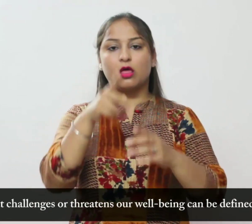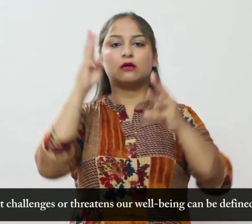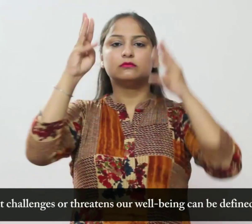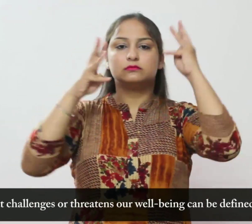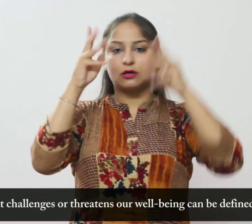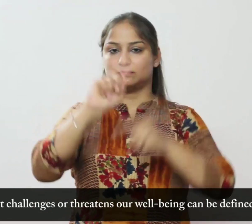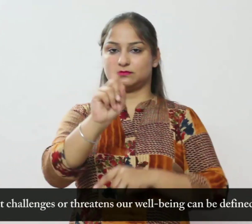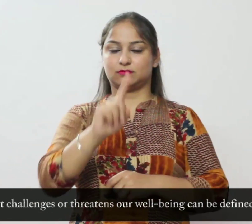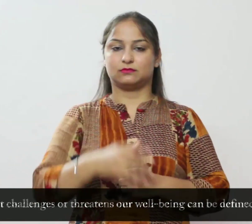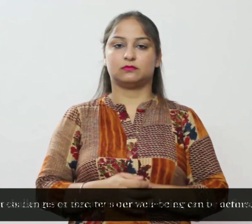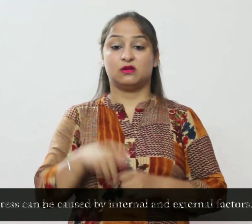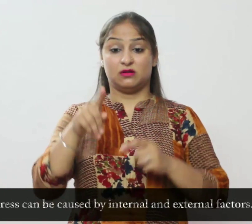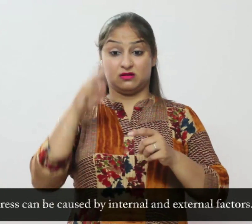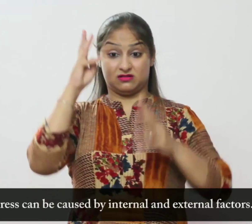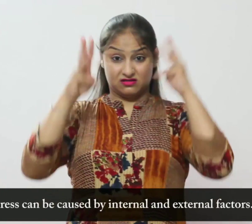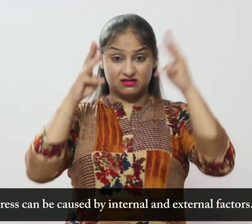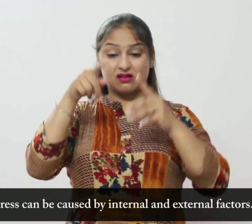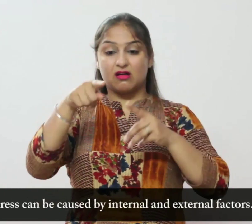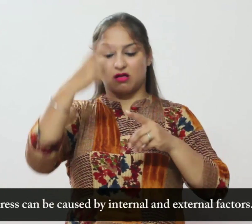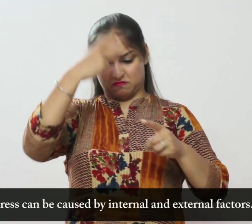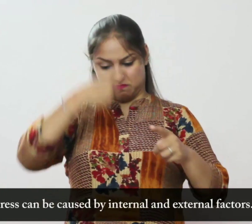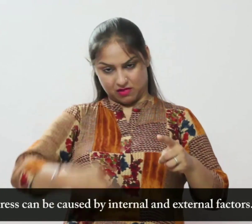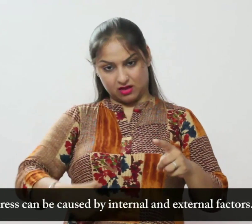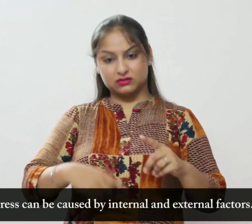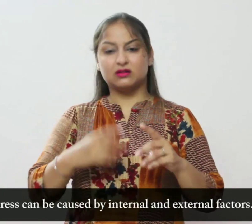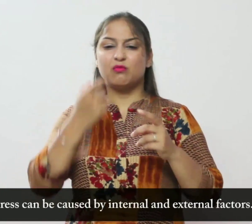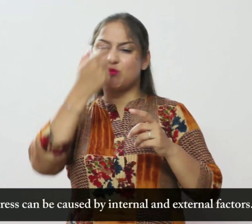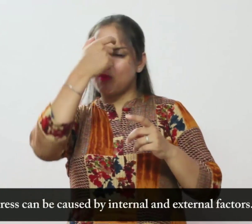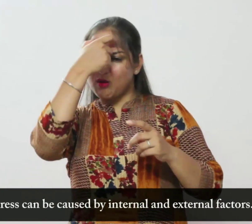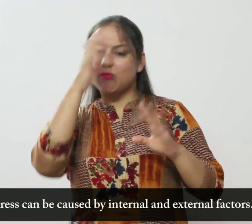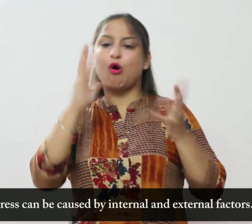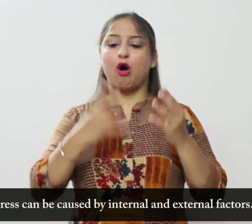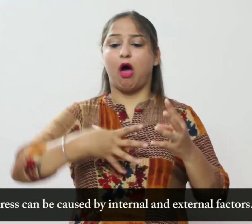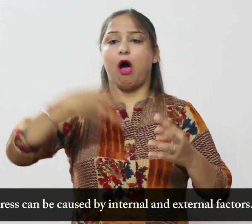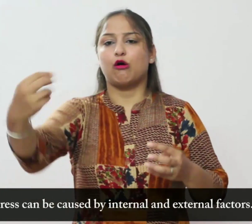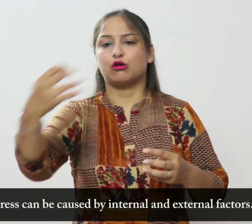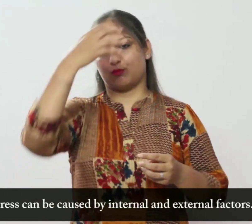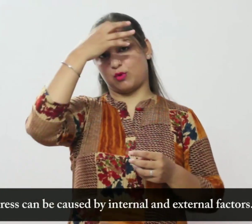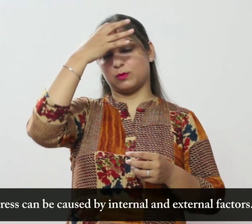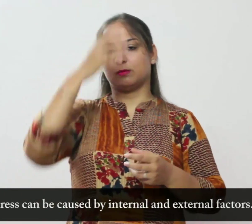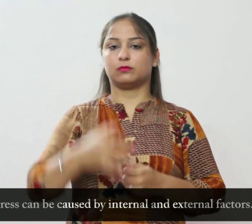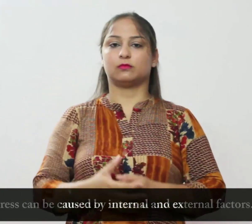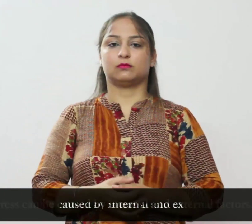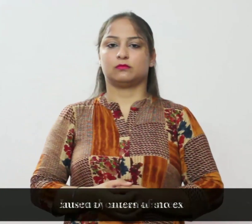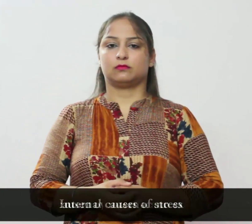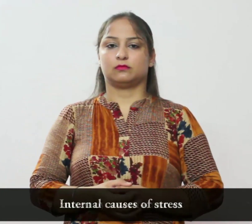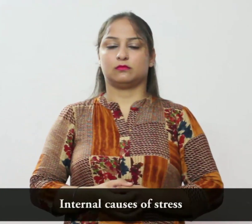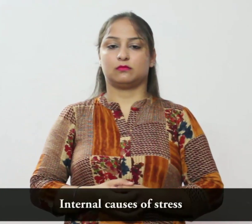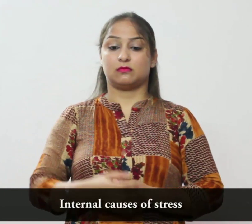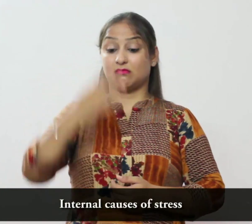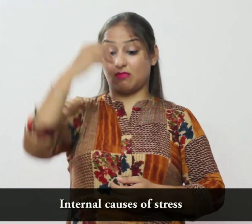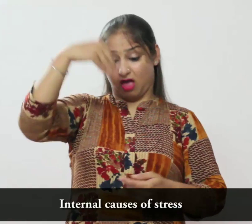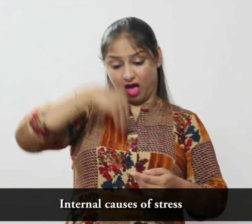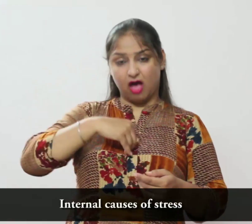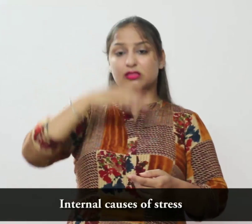तनाव अंतरत और बहरी कारणों के कारण से होता है तनाव के अंतरत कारण